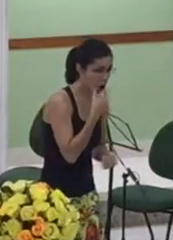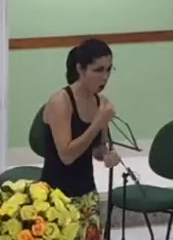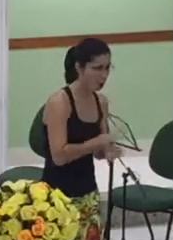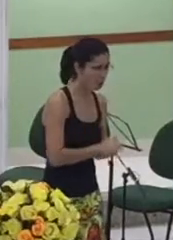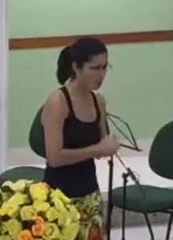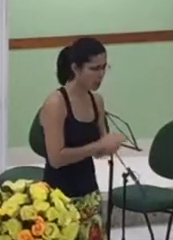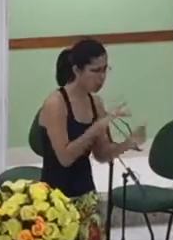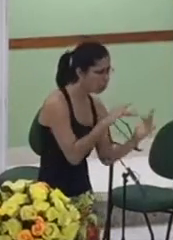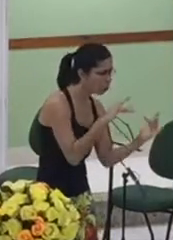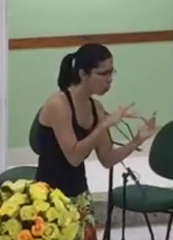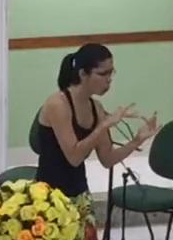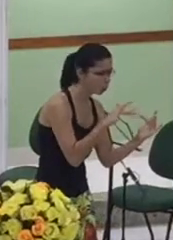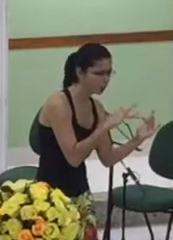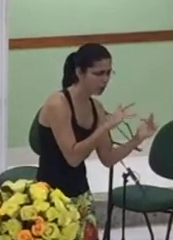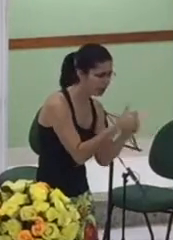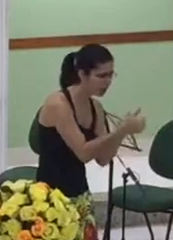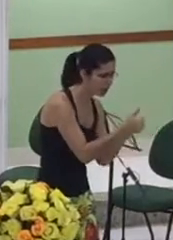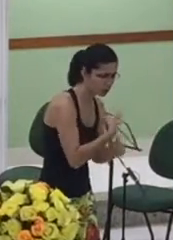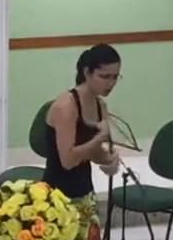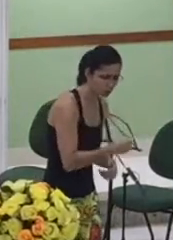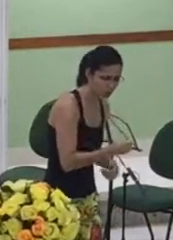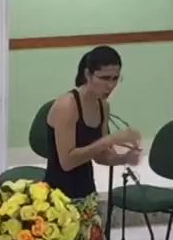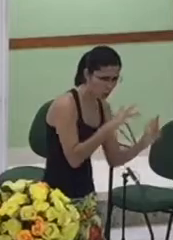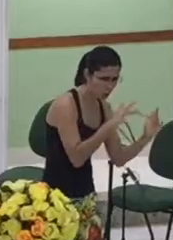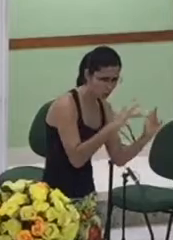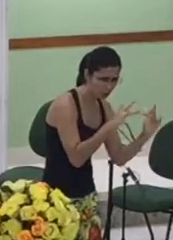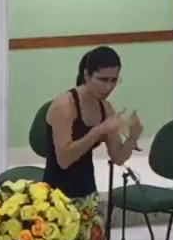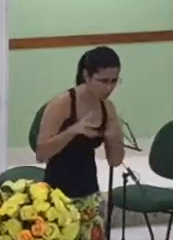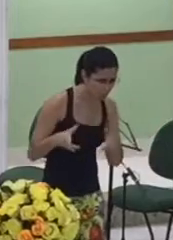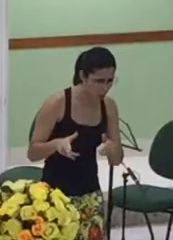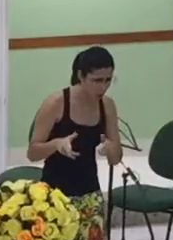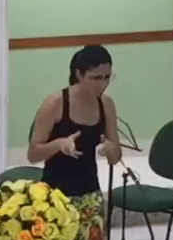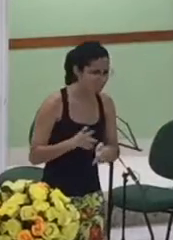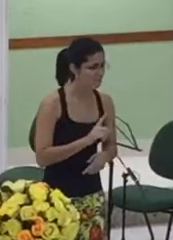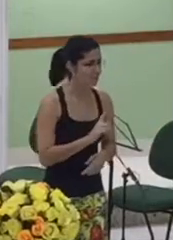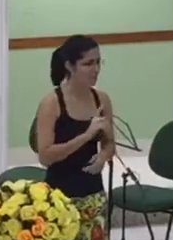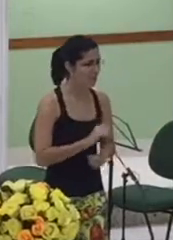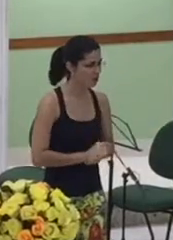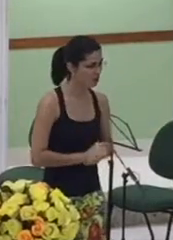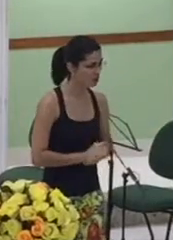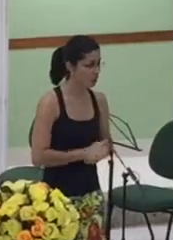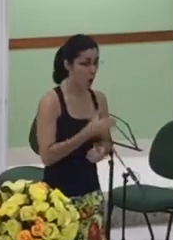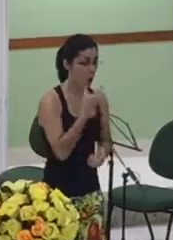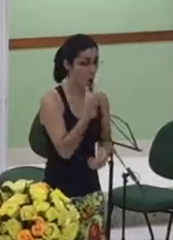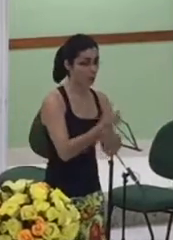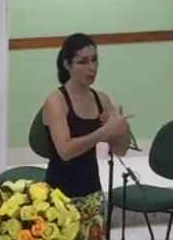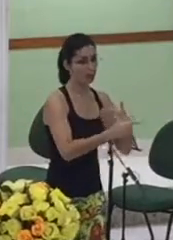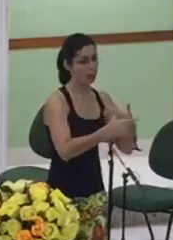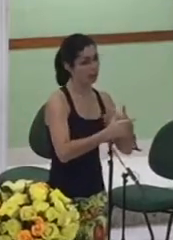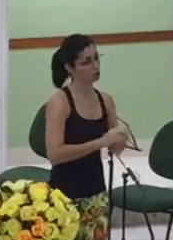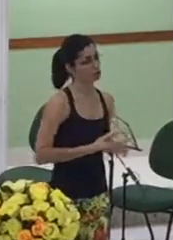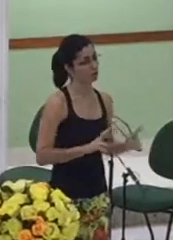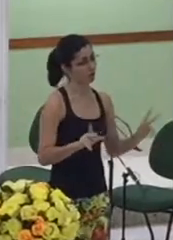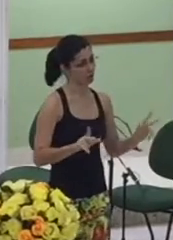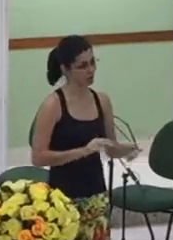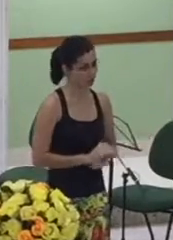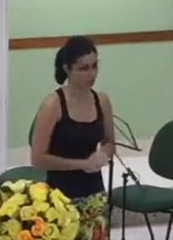como são as mulheres os homens tem um papel diferente a mulher precisa ter o seu